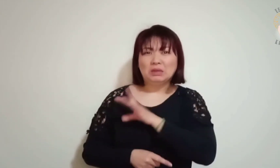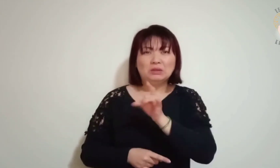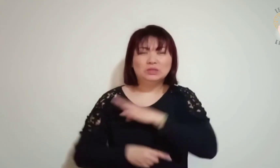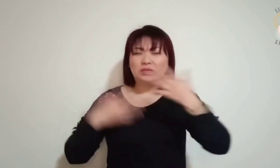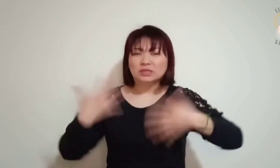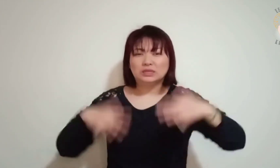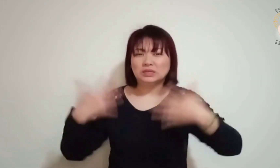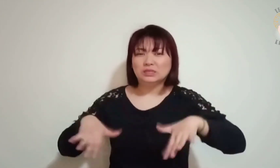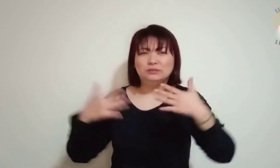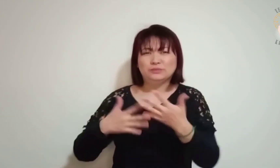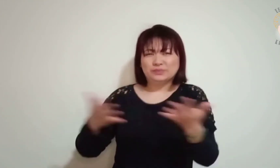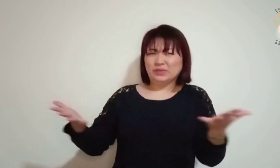medrosos?